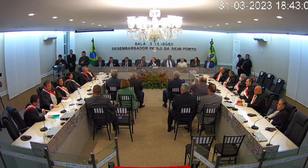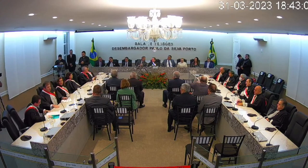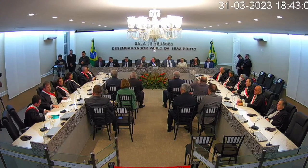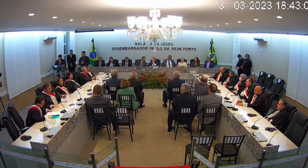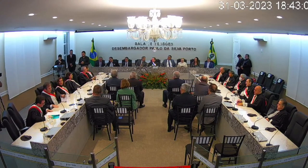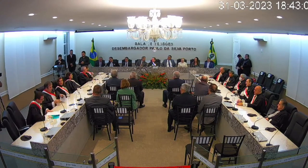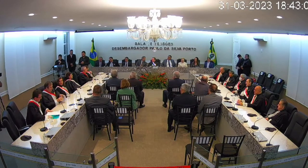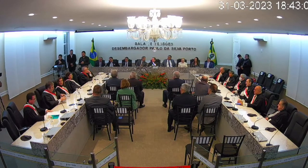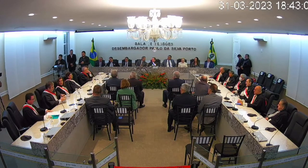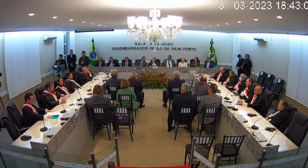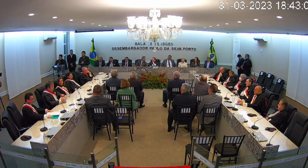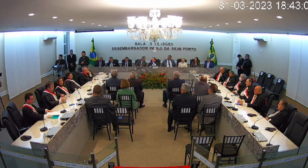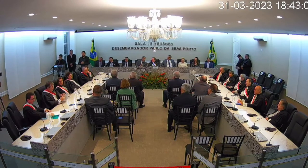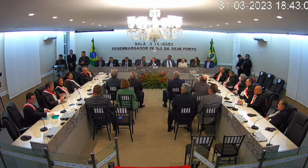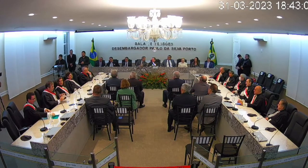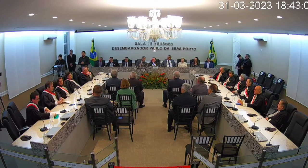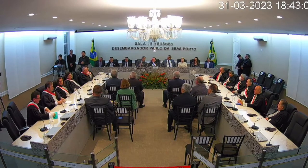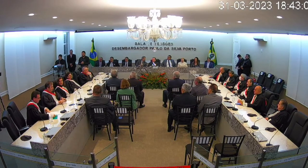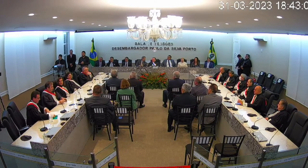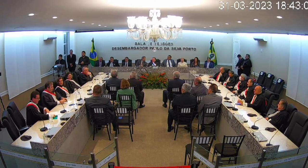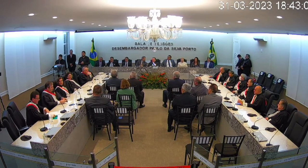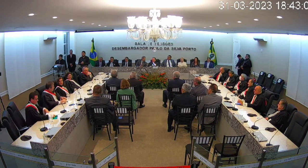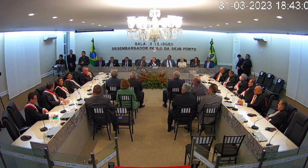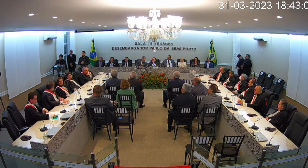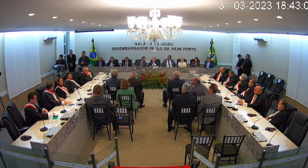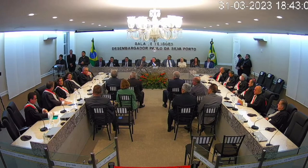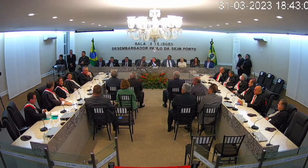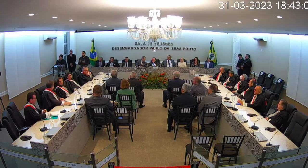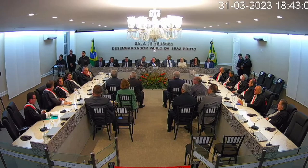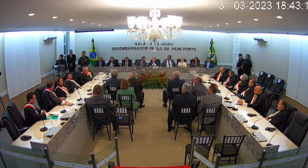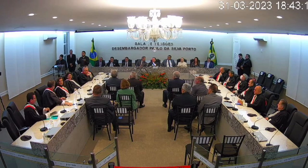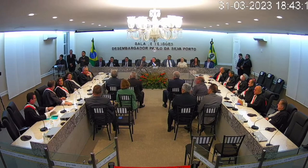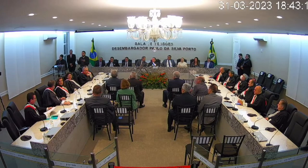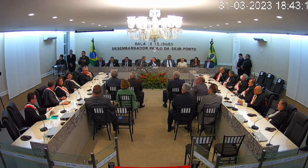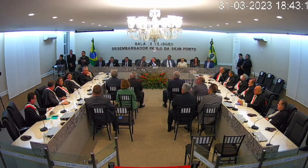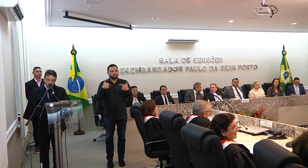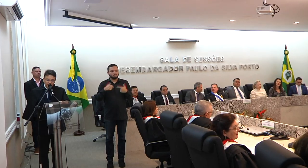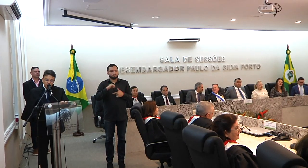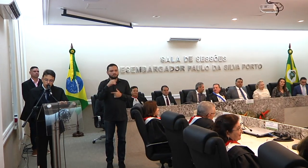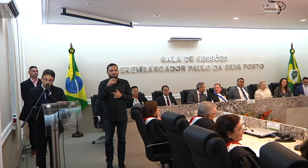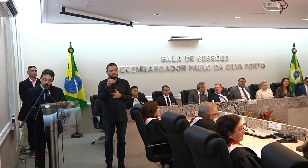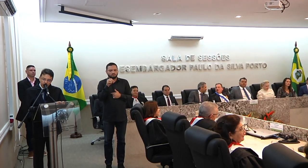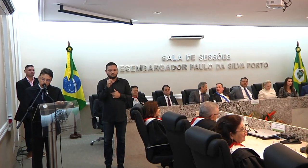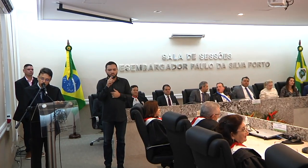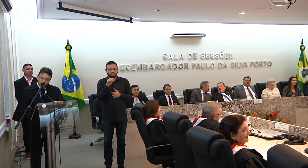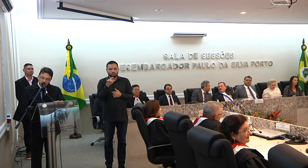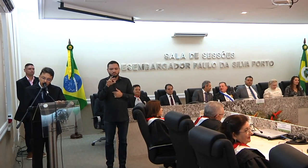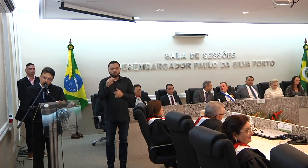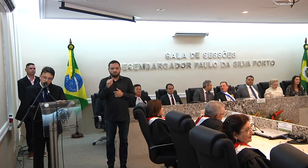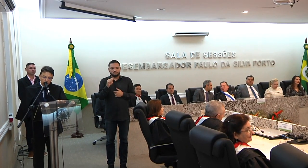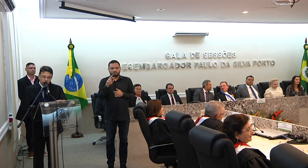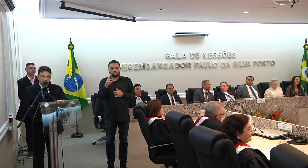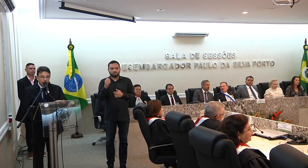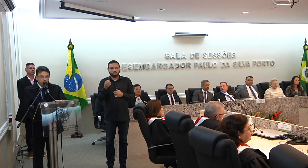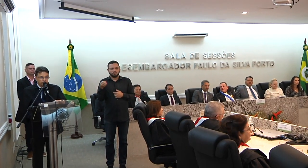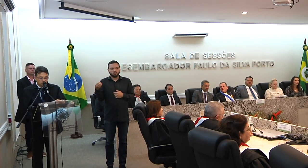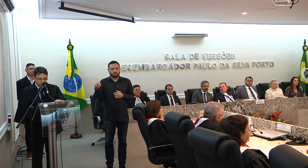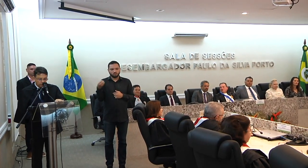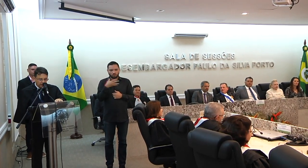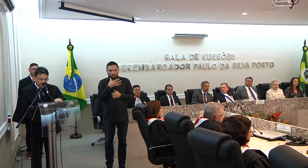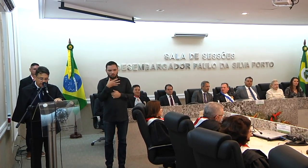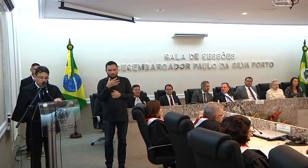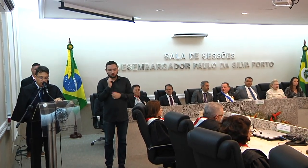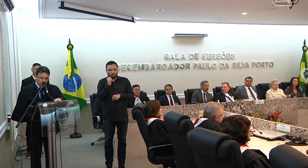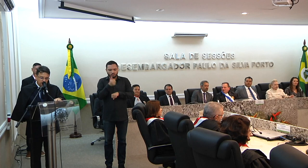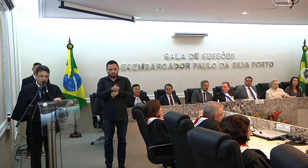senhoras e senhores, fará uso da palavra, sua excelência, e o senhor desembargador do trabalho, João Carlos de Oliveira Uchoa, mais novo membro